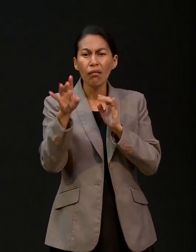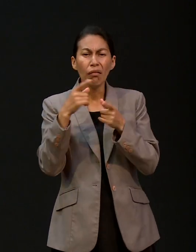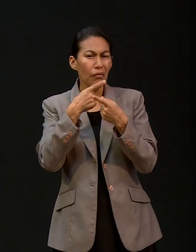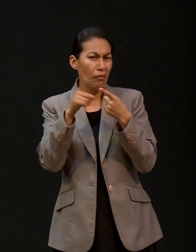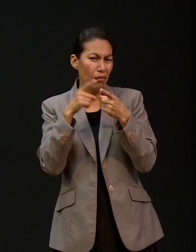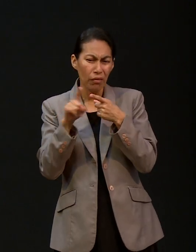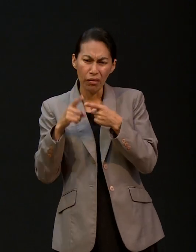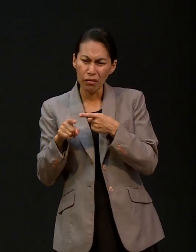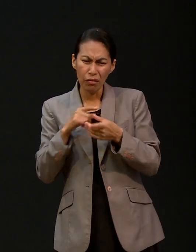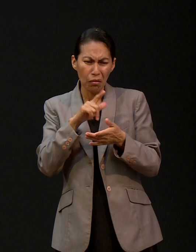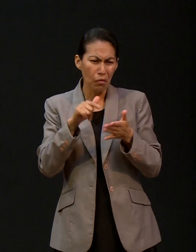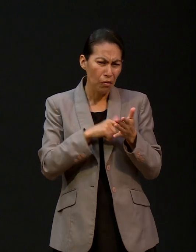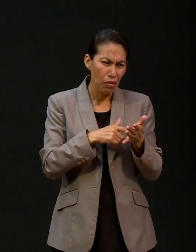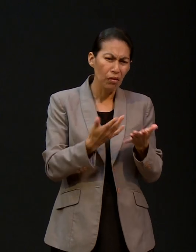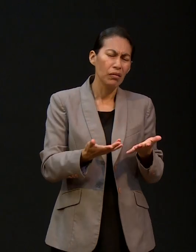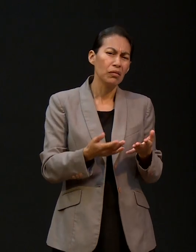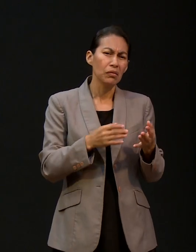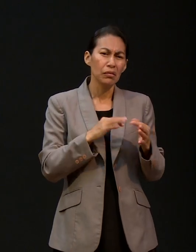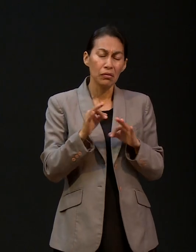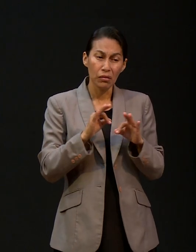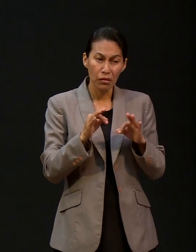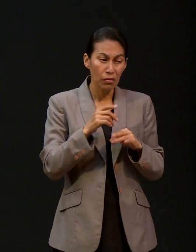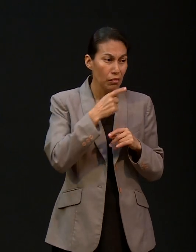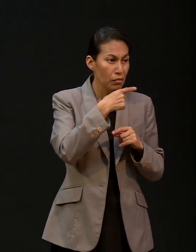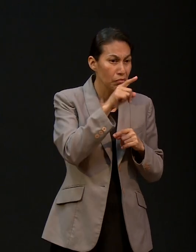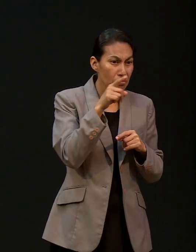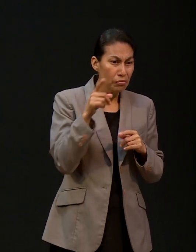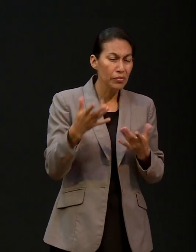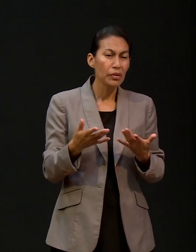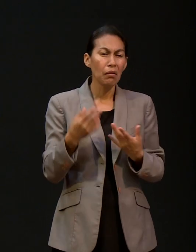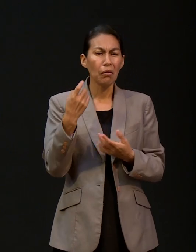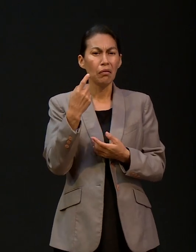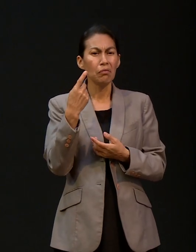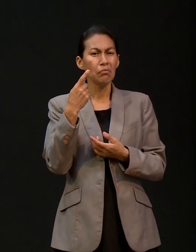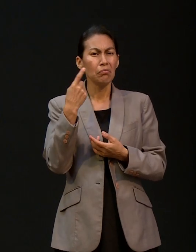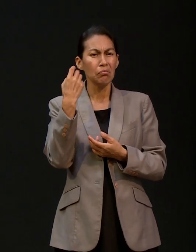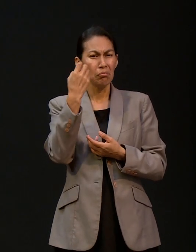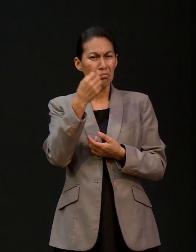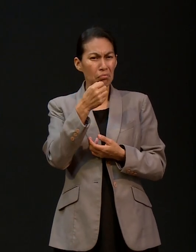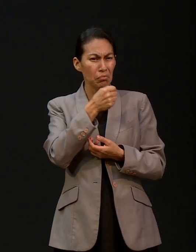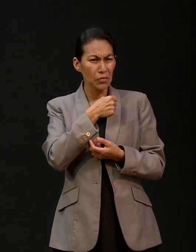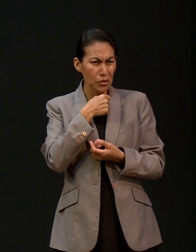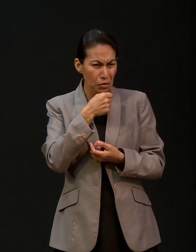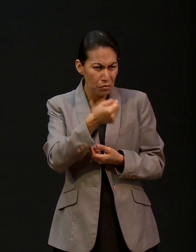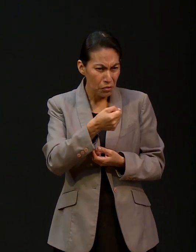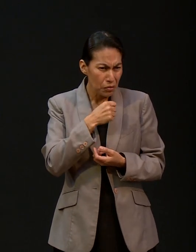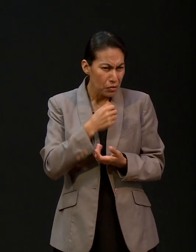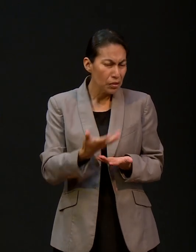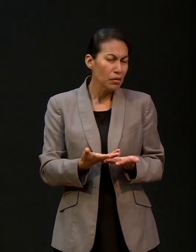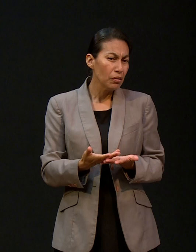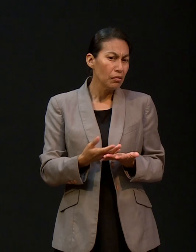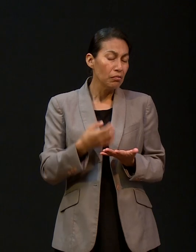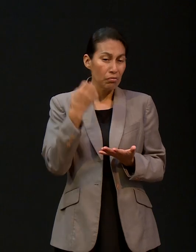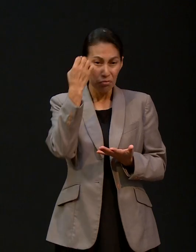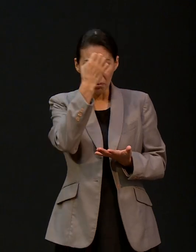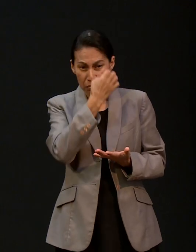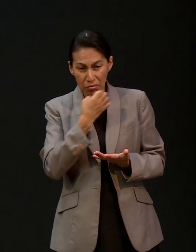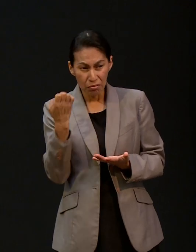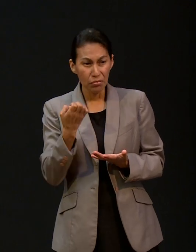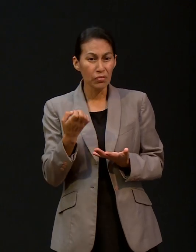Estábamos en el proceso de entrevistas. Varias de las empresas nos estaban entrevistando. Y yo sentí que